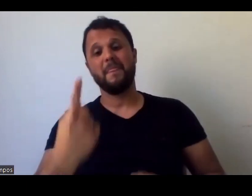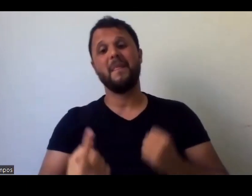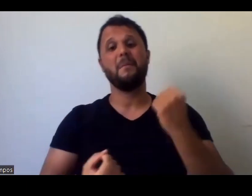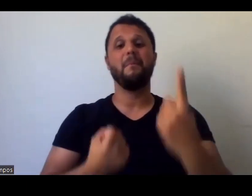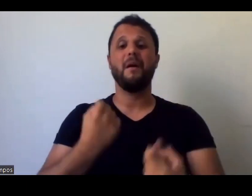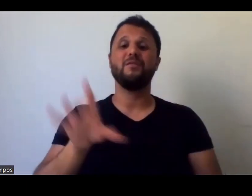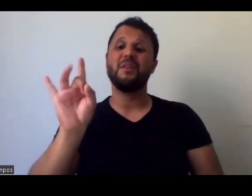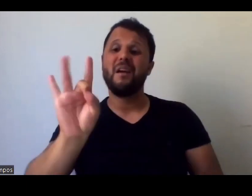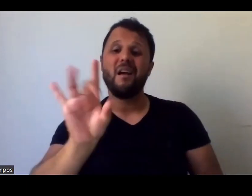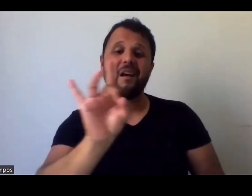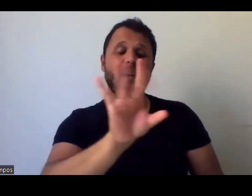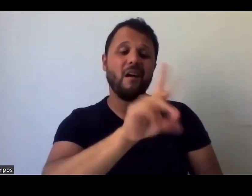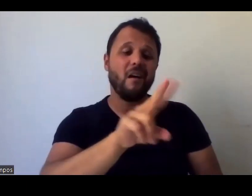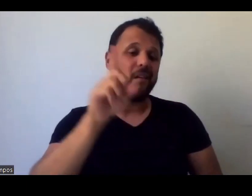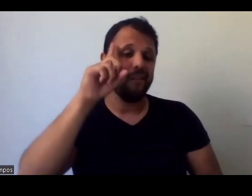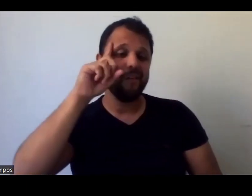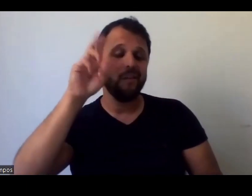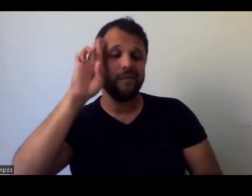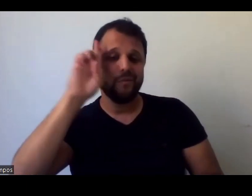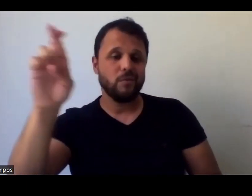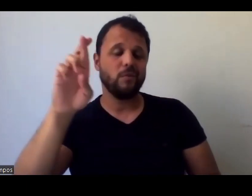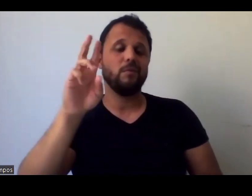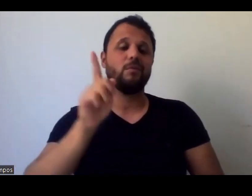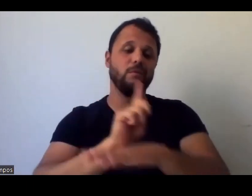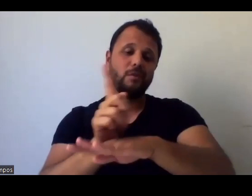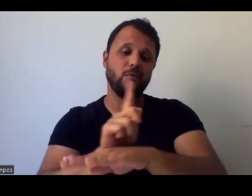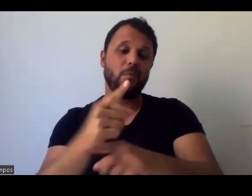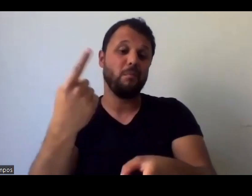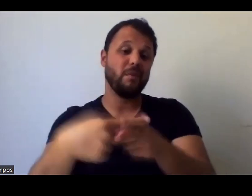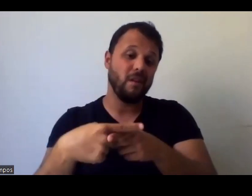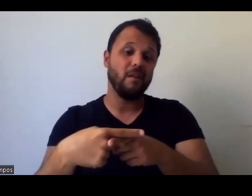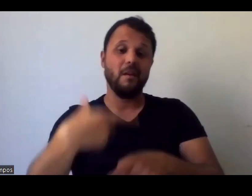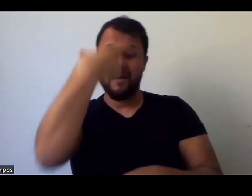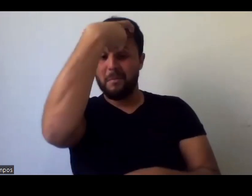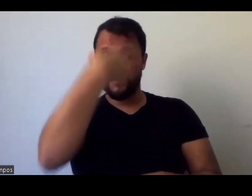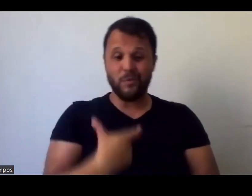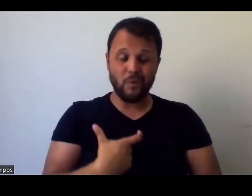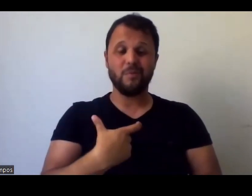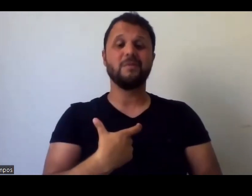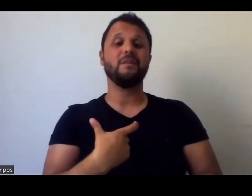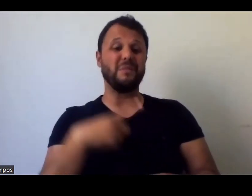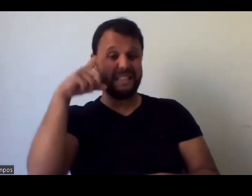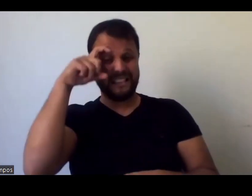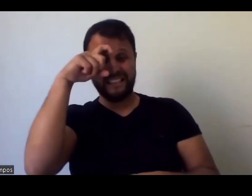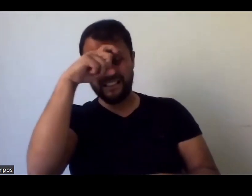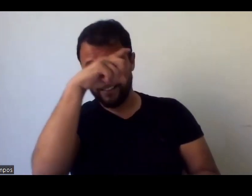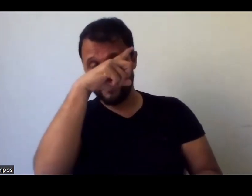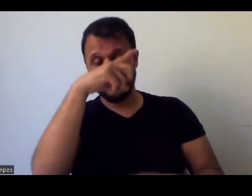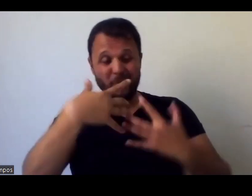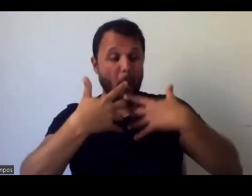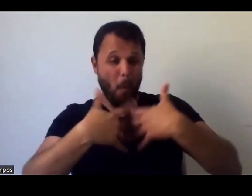diretor, né, porque pessoas são pessoas e são complexas. É claro, né, que eu acho que, assim, a gente, né,